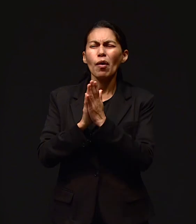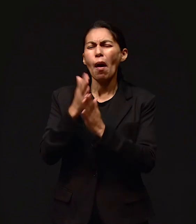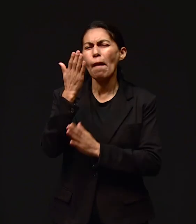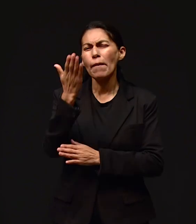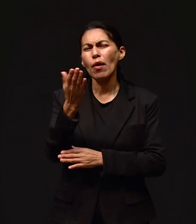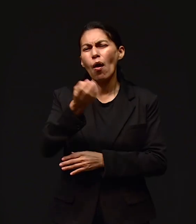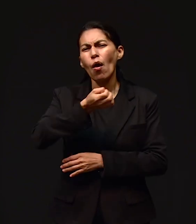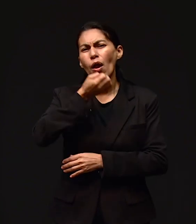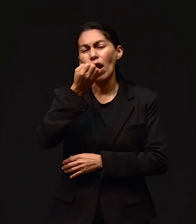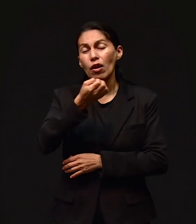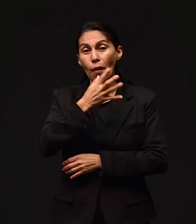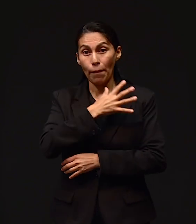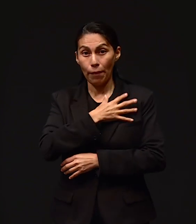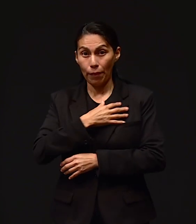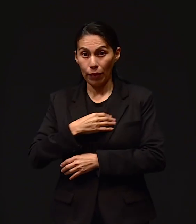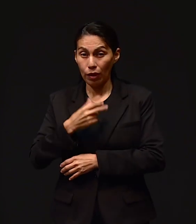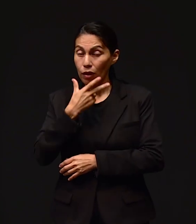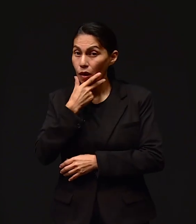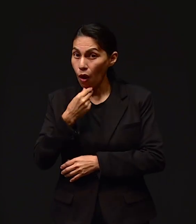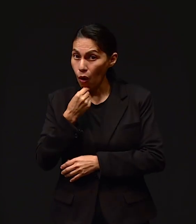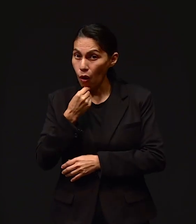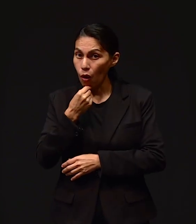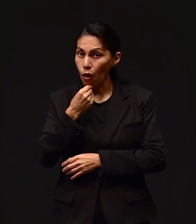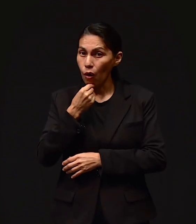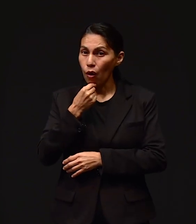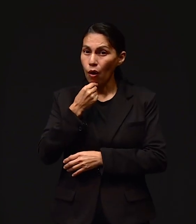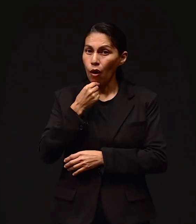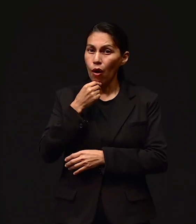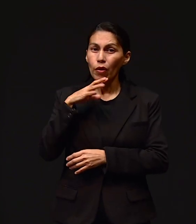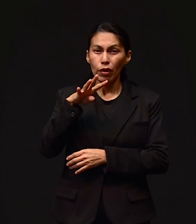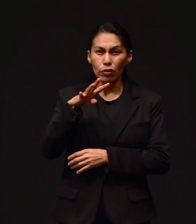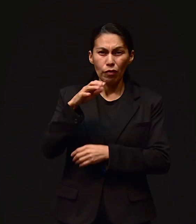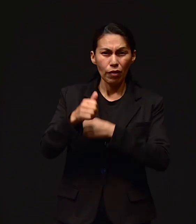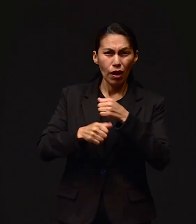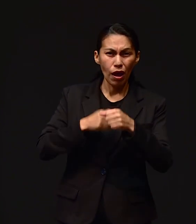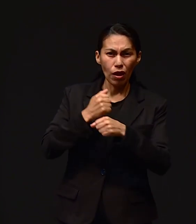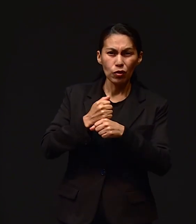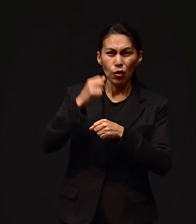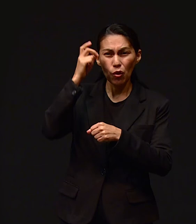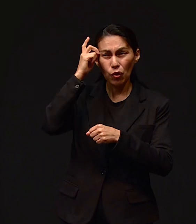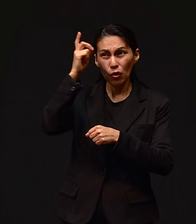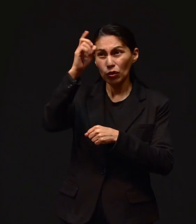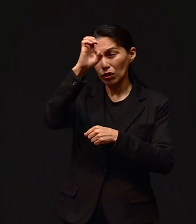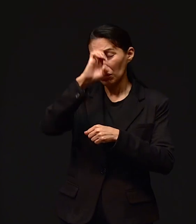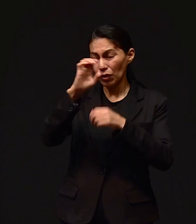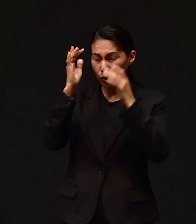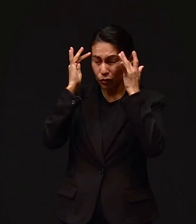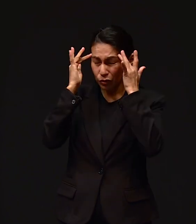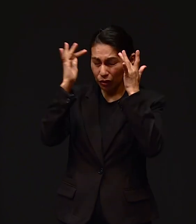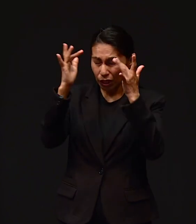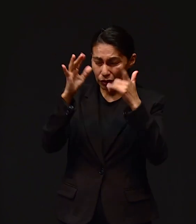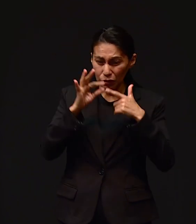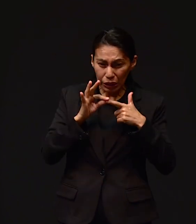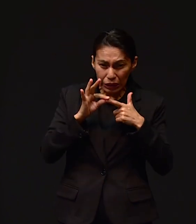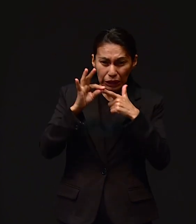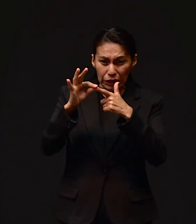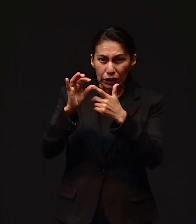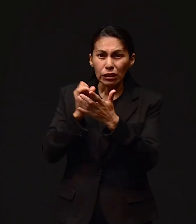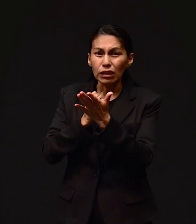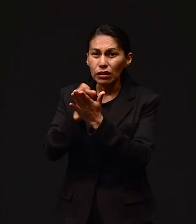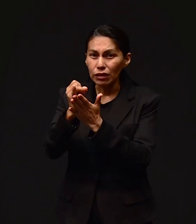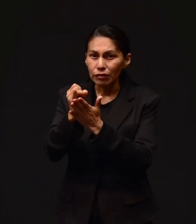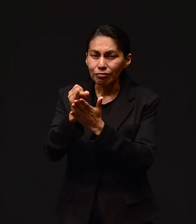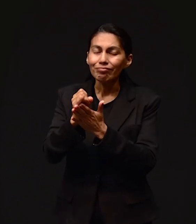hijo, tiene 19 años Que Dios y el Espíritu Santo le ayuden a tomar buenas decisiones Te entiendo